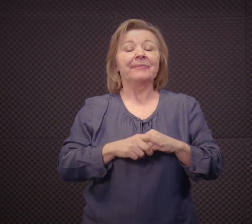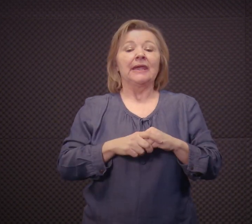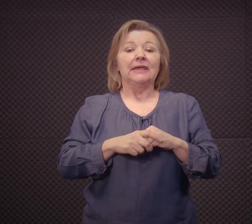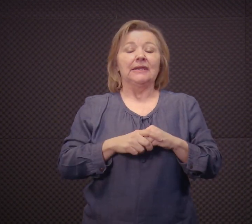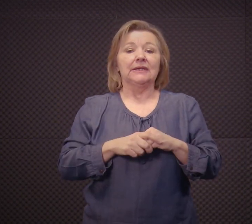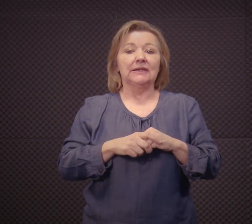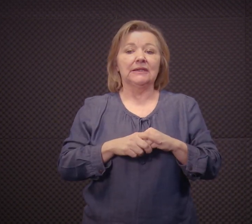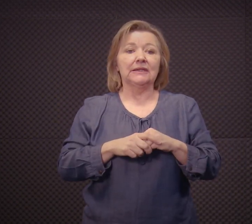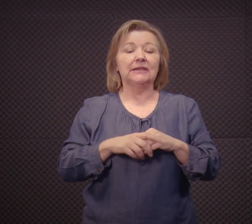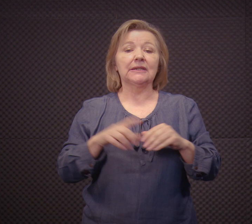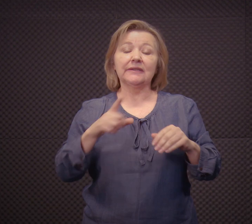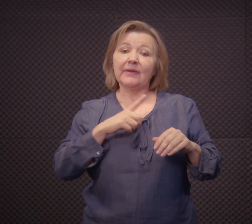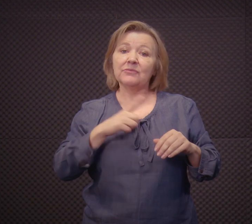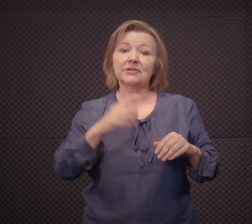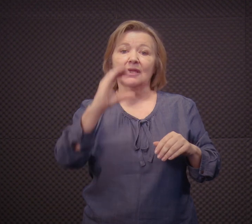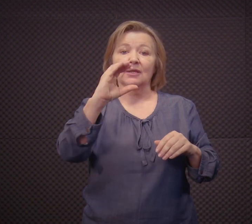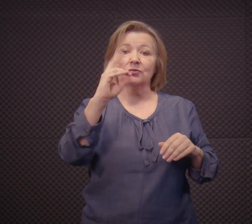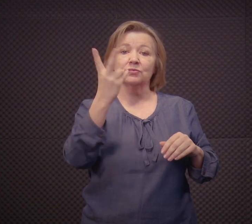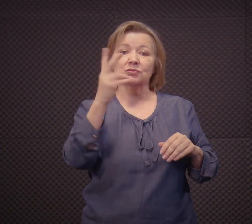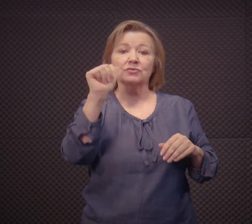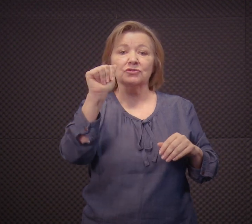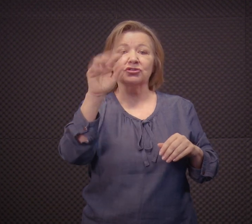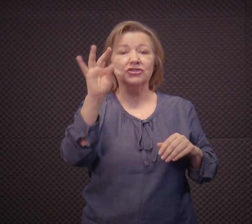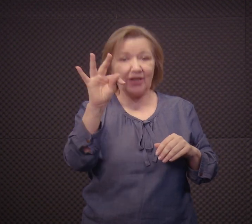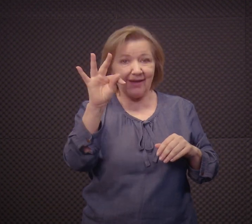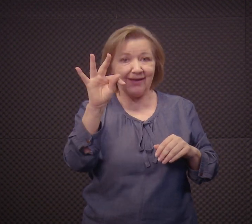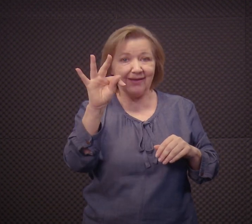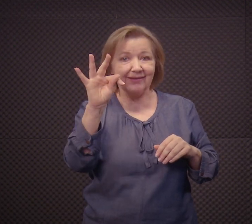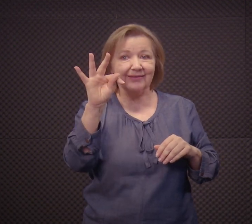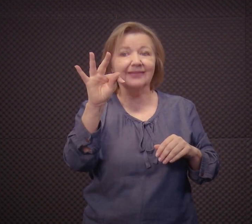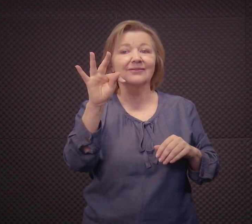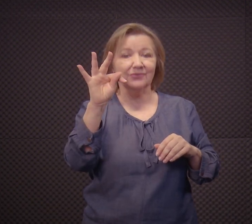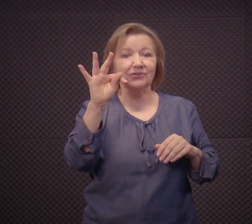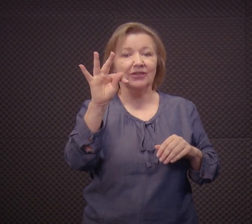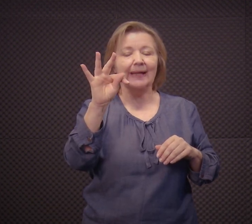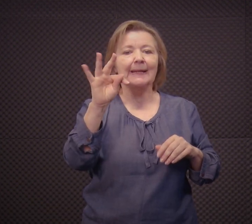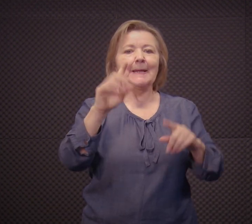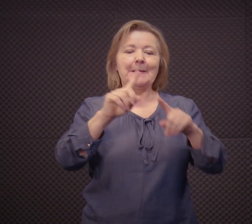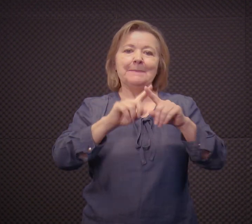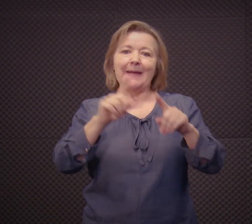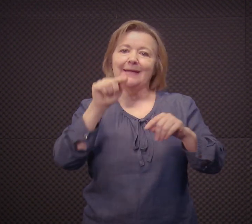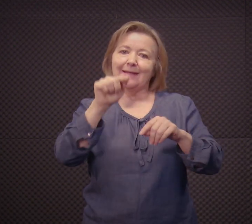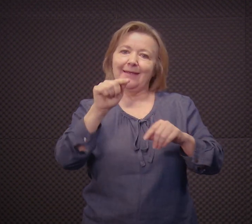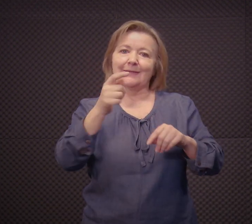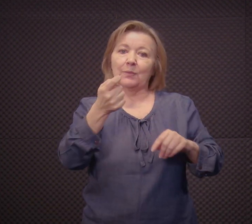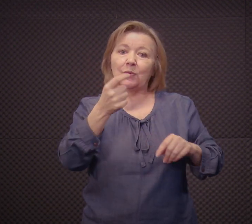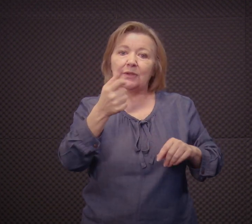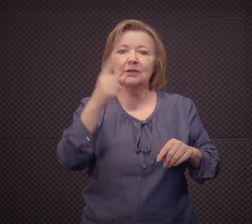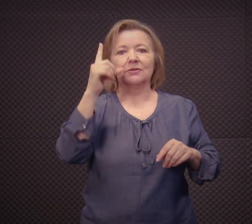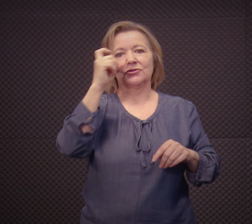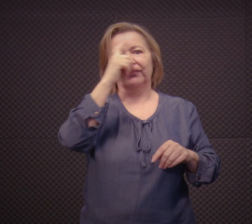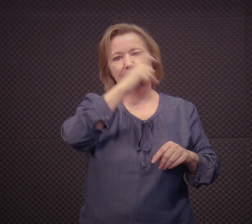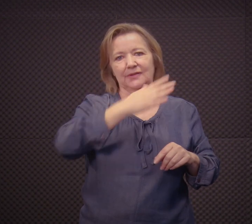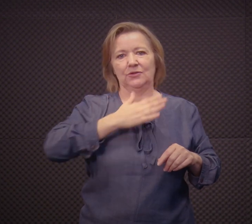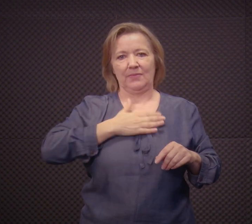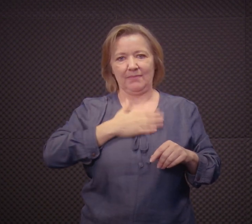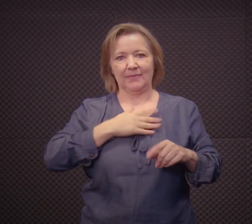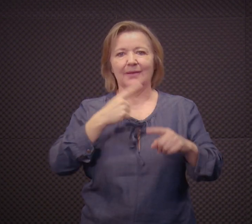tá? Estou à disposição de vocês, para qualquer dúvida. Nós vamos ter o chat também, né? É um pouquinho